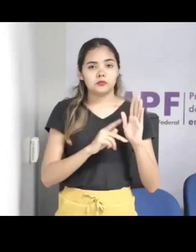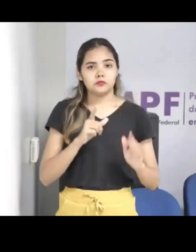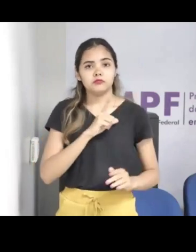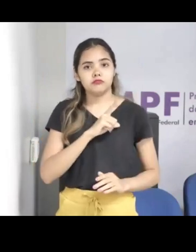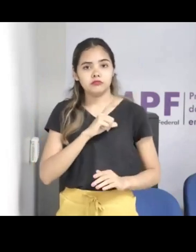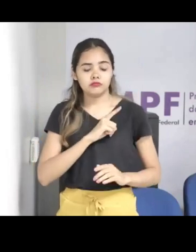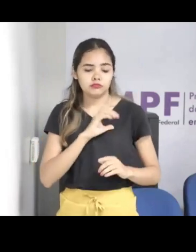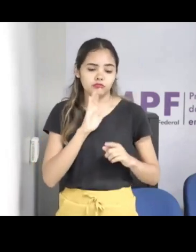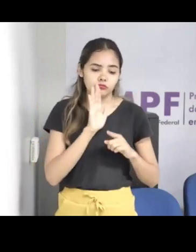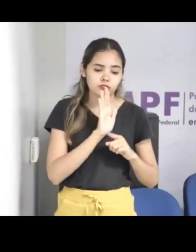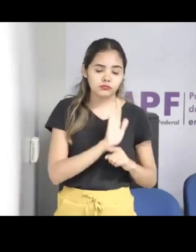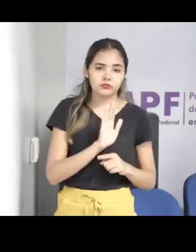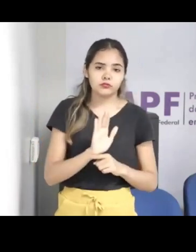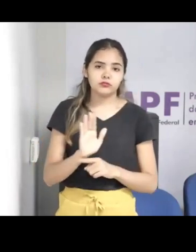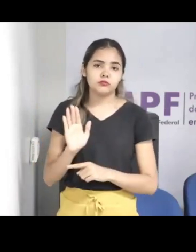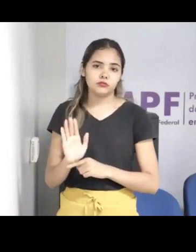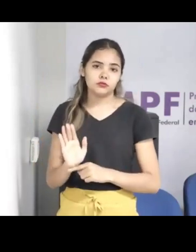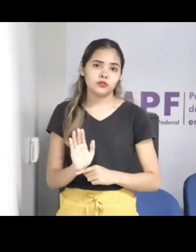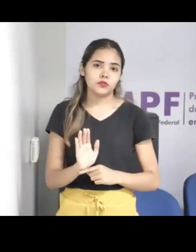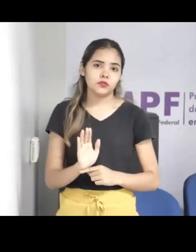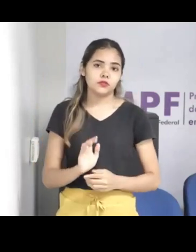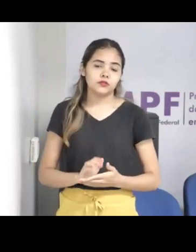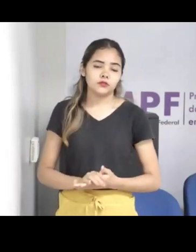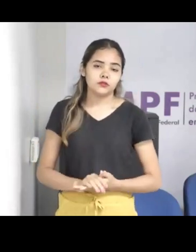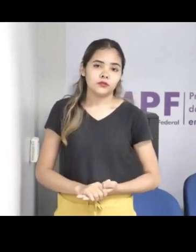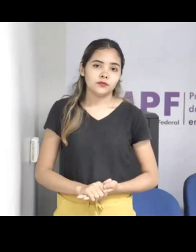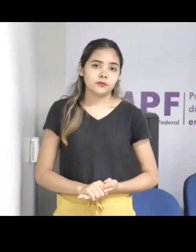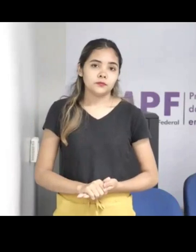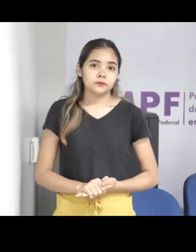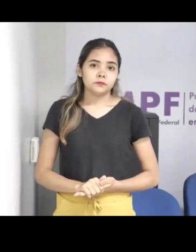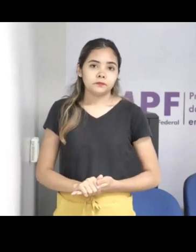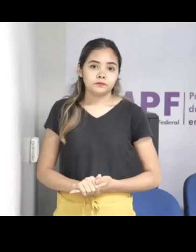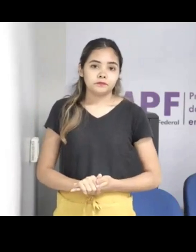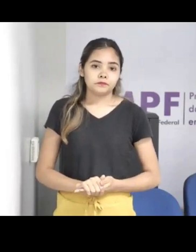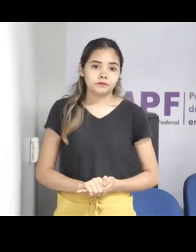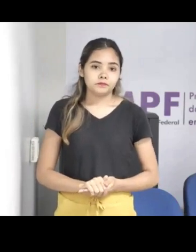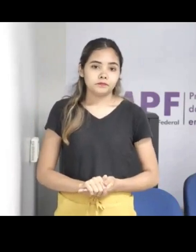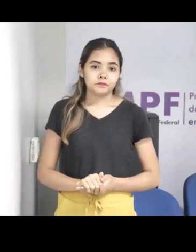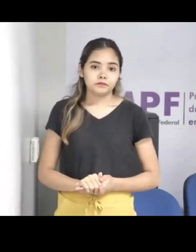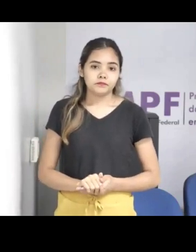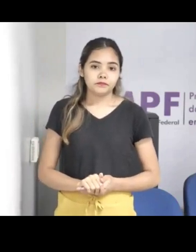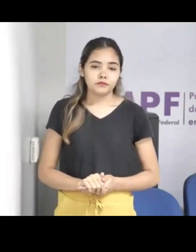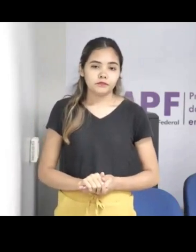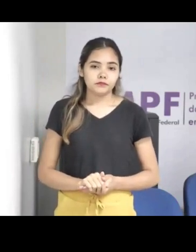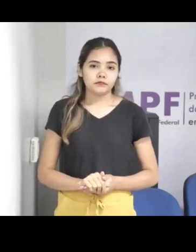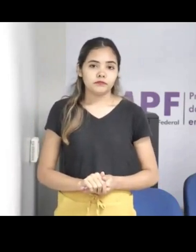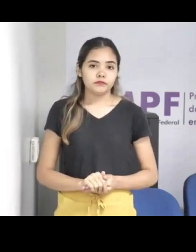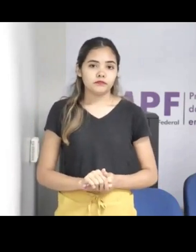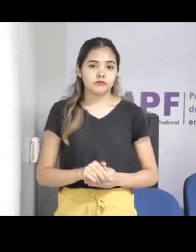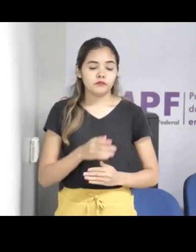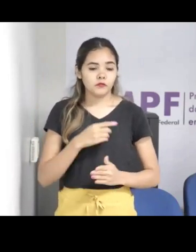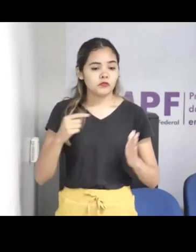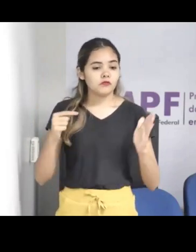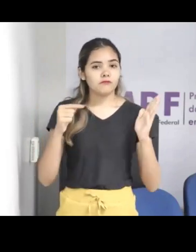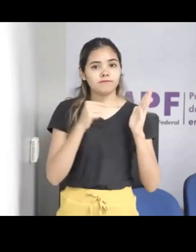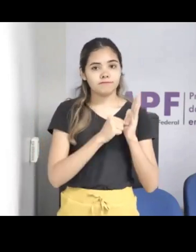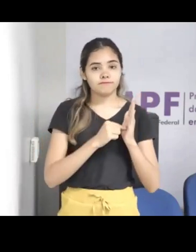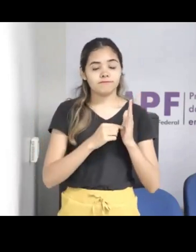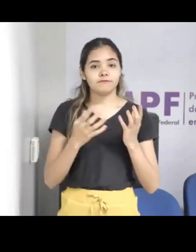metodologias que são nossas. Então, o nosso objetivo é sempre transformar a vida da criança. E